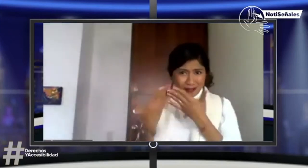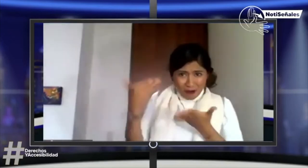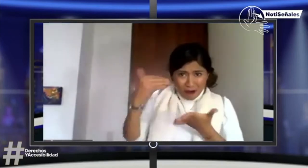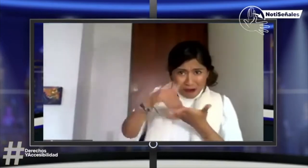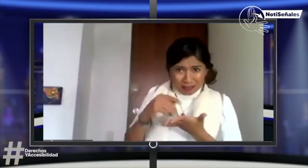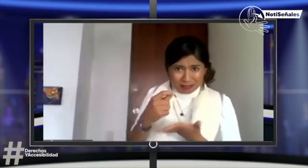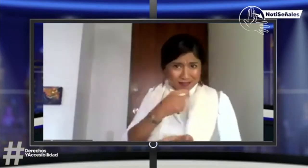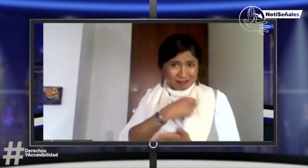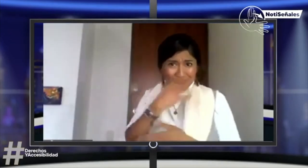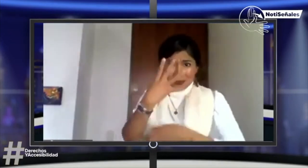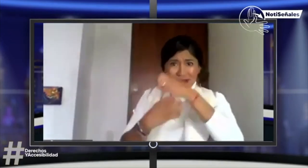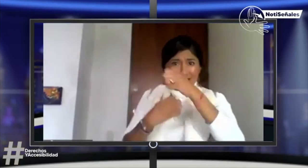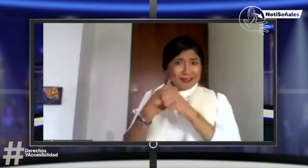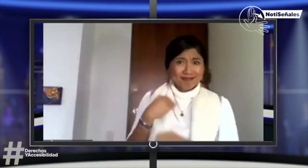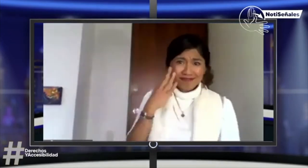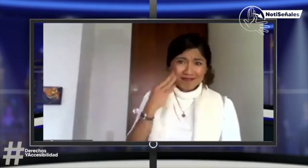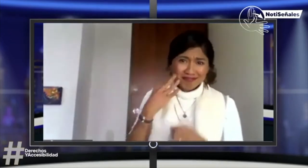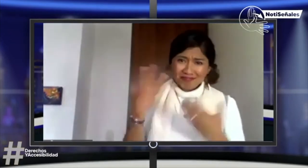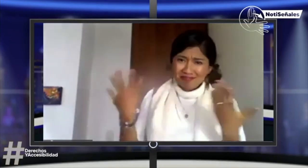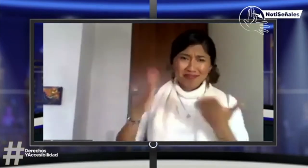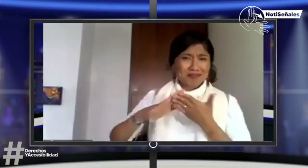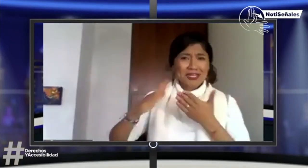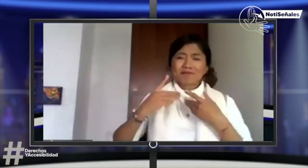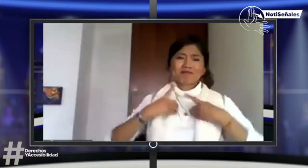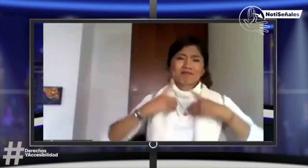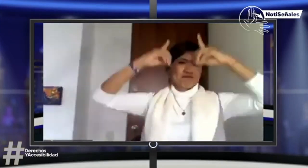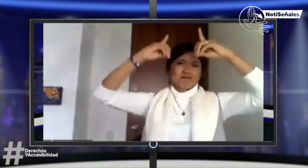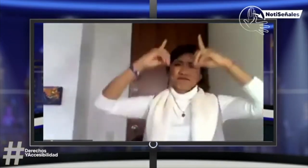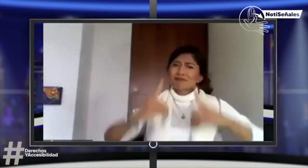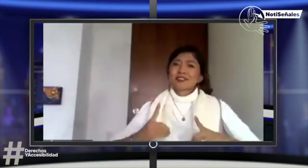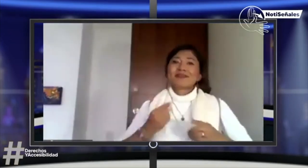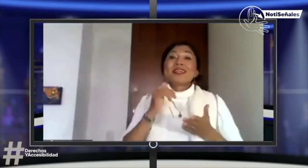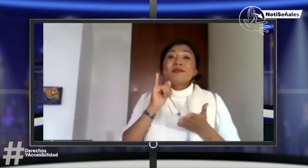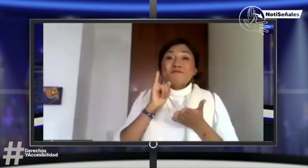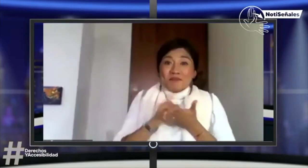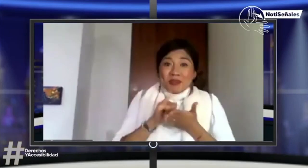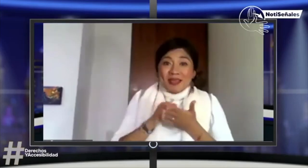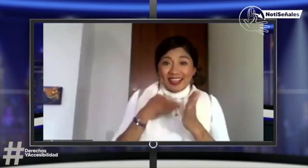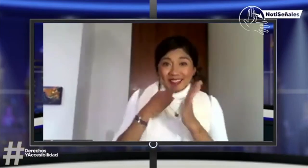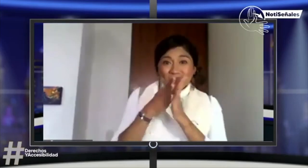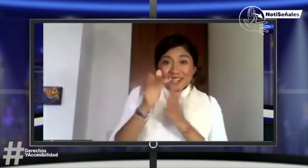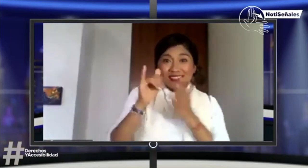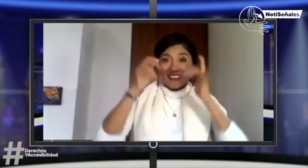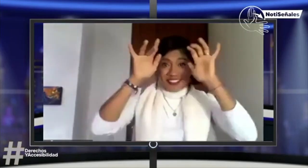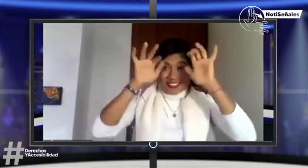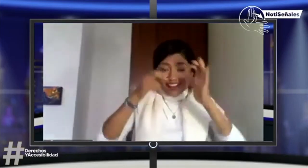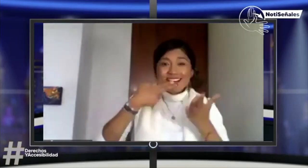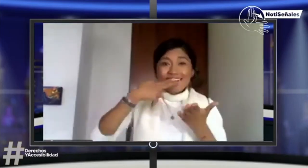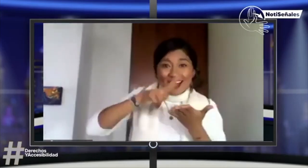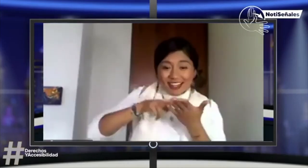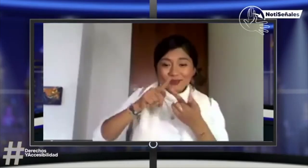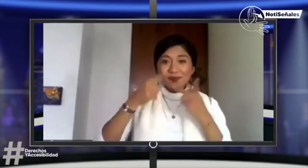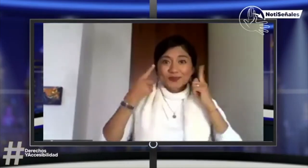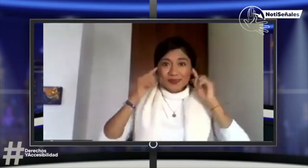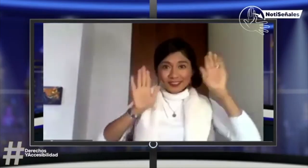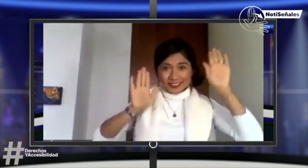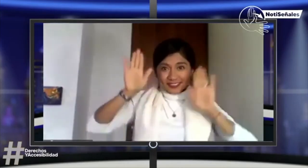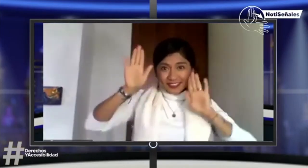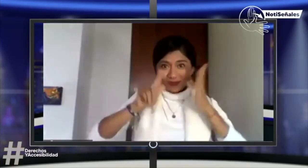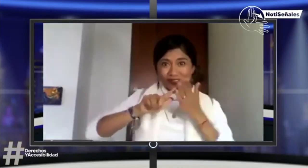aguantar porque como es que ya cuatro años después con la experiencia que tuve, entonces, pues, yo ya había tomado una decisión. Yo ya había hecho una carta,